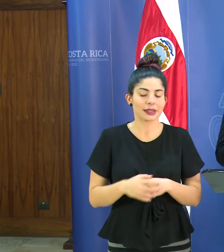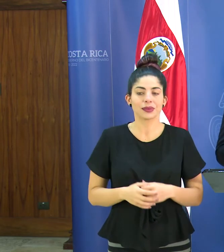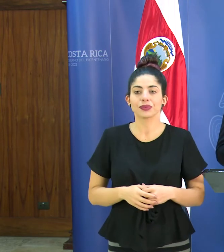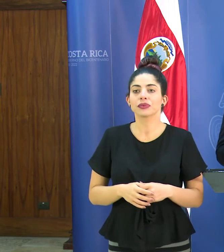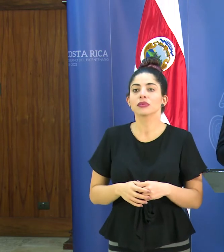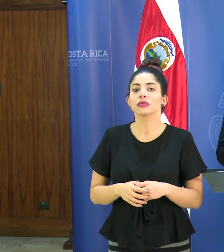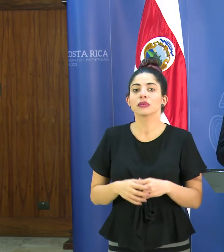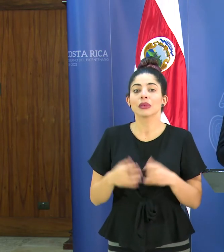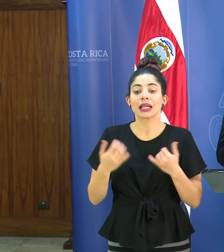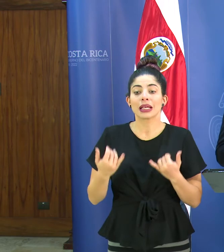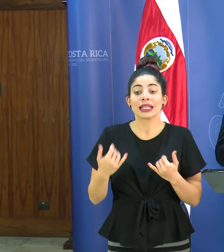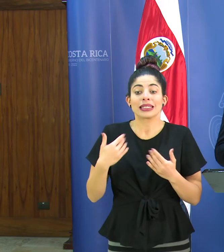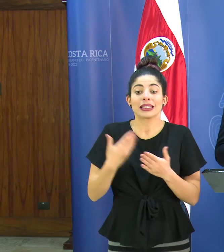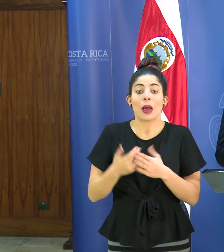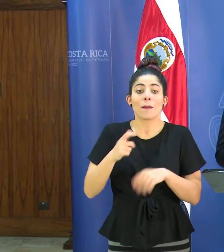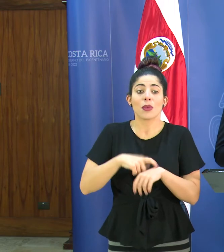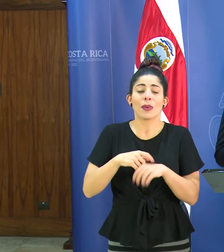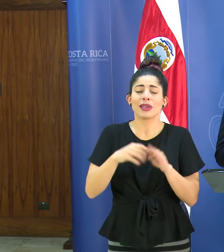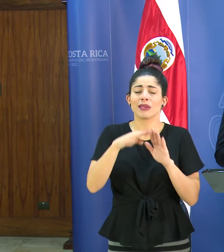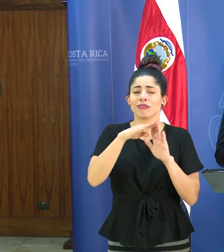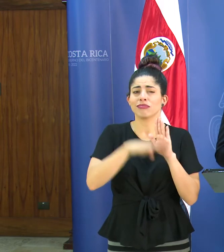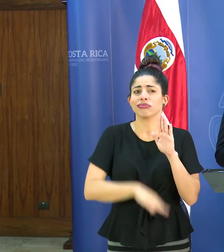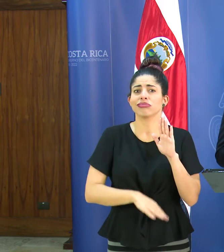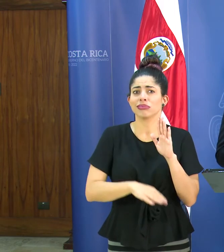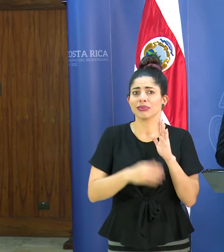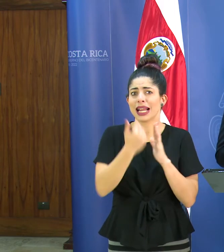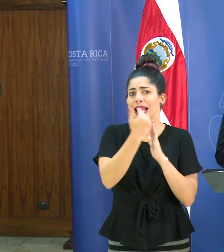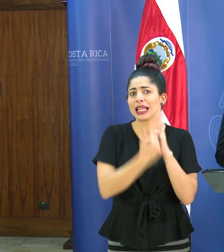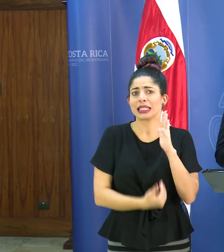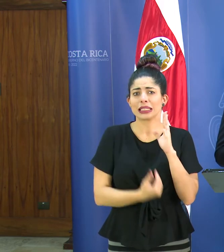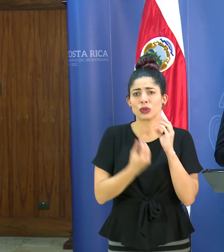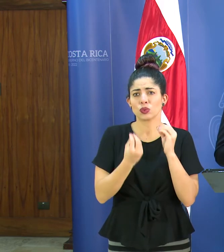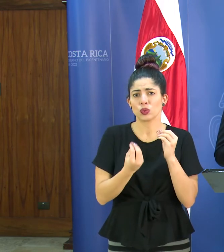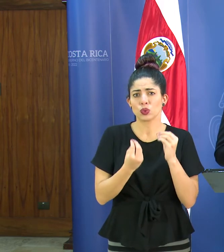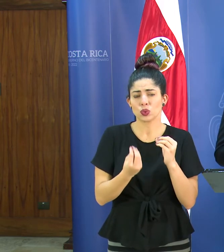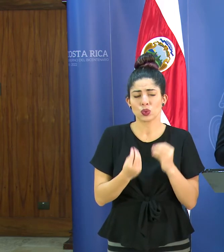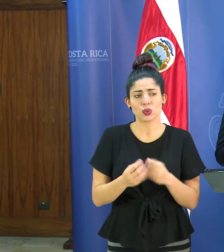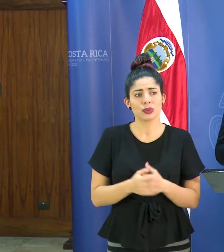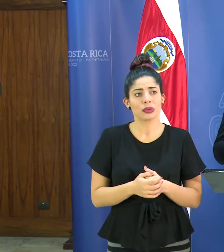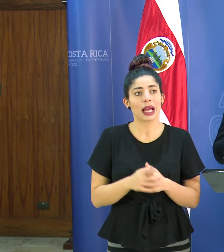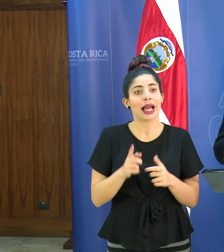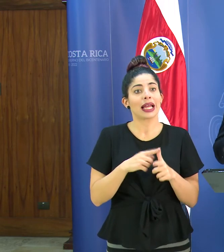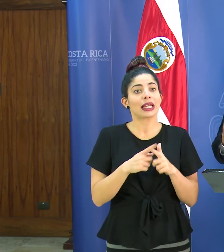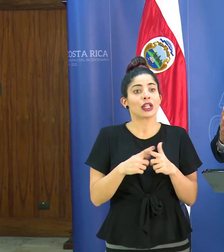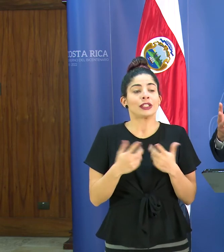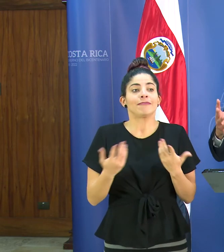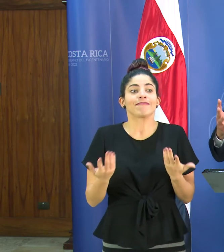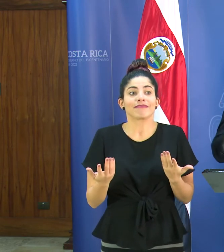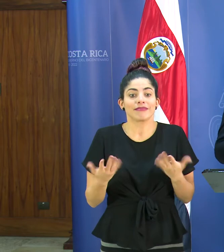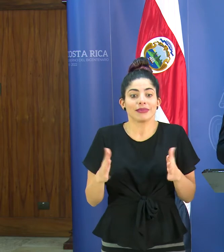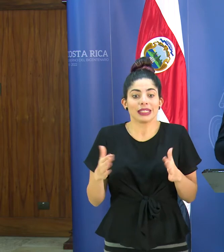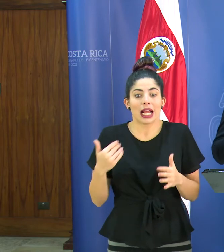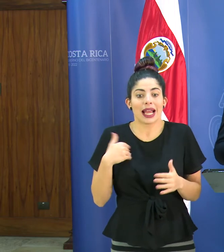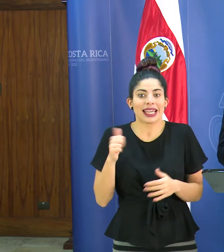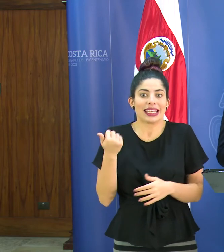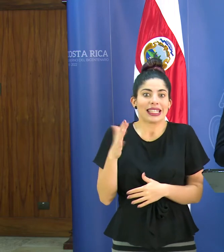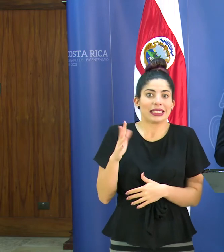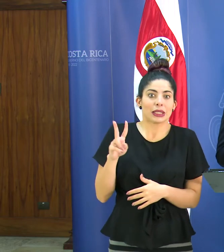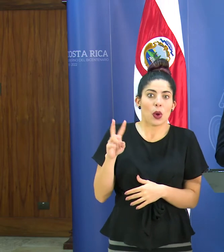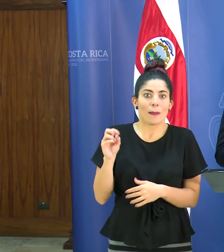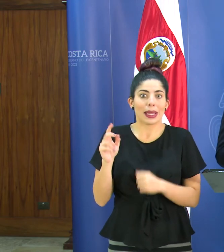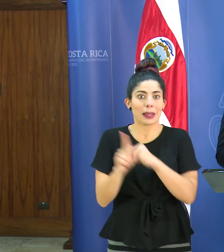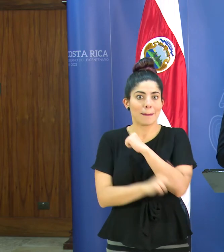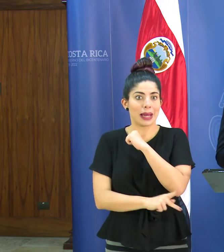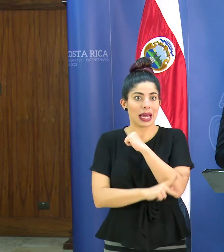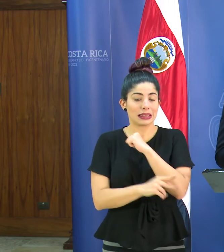llega un momento en que es muy amplia se va a ampliar mucho entonces prácticamente ya tenemos 15 20 países